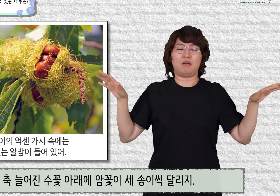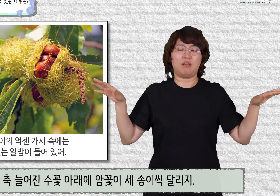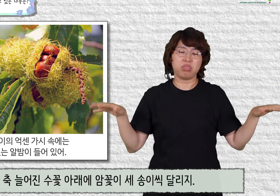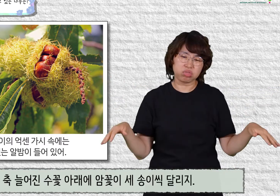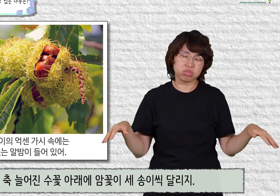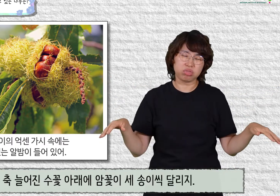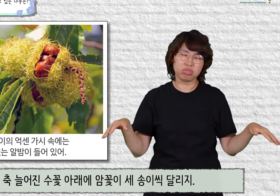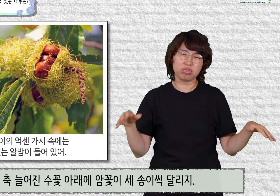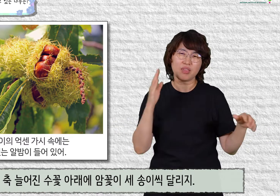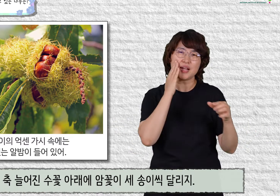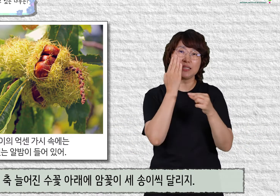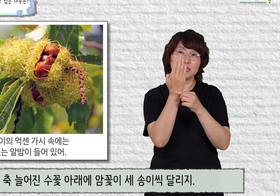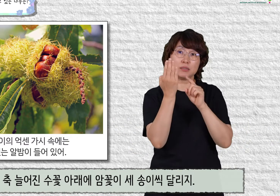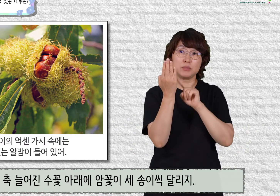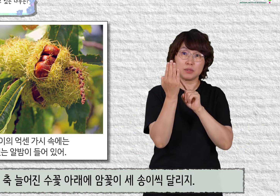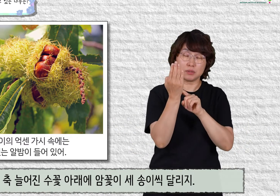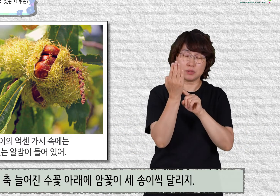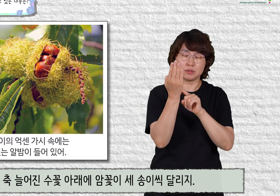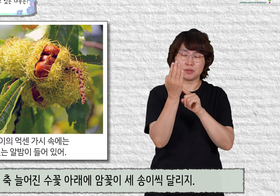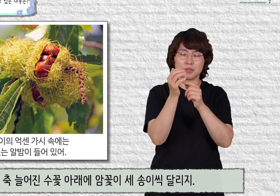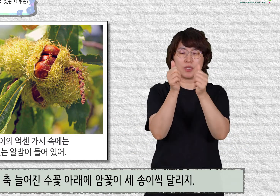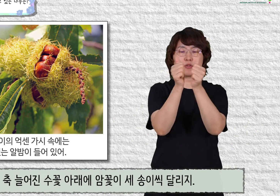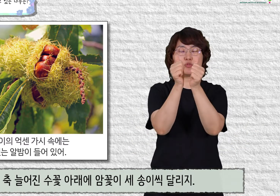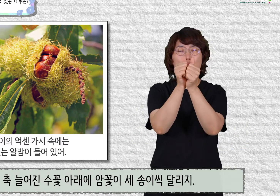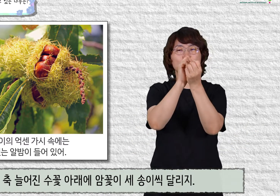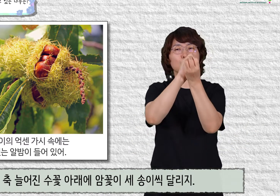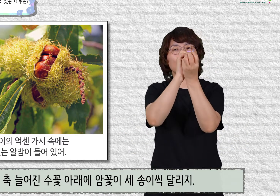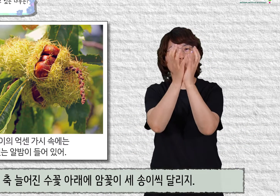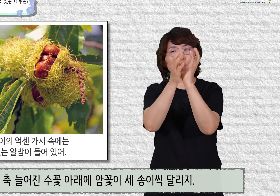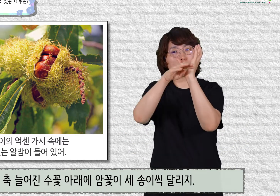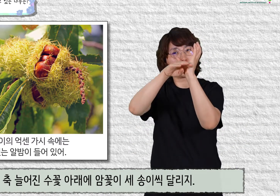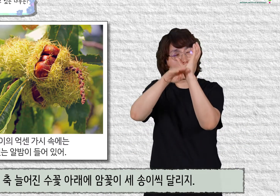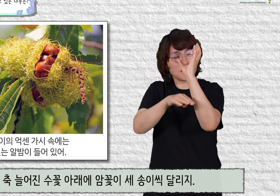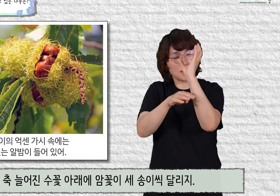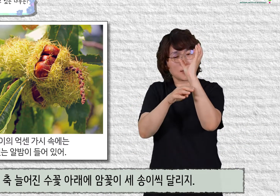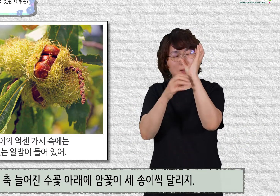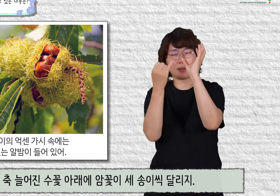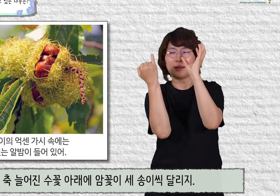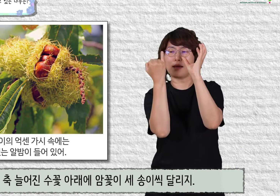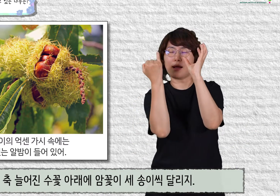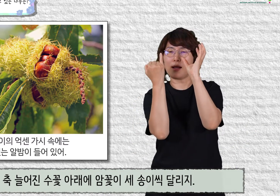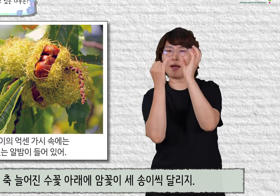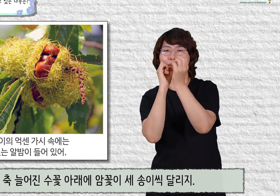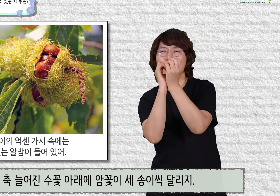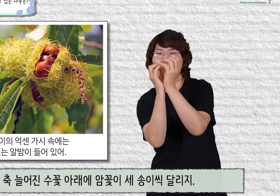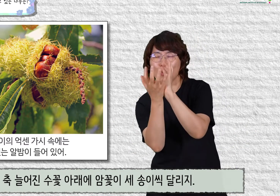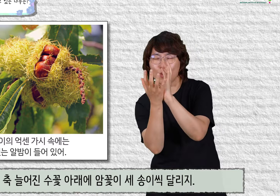축 늘어진 숫꽃 아래에 암꽃이 세 송이씩 달리지.